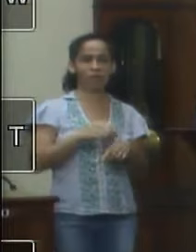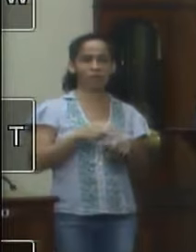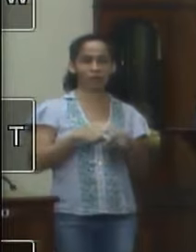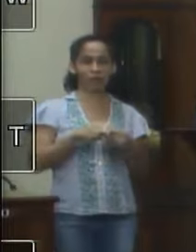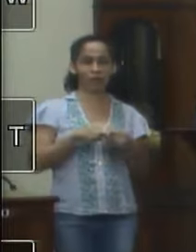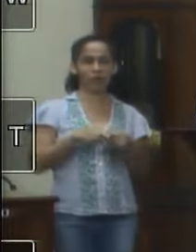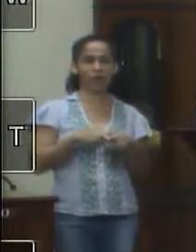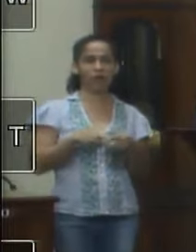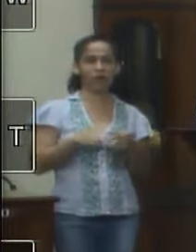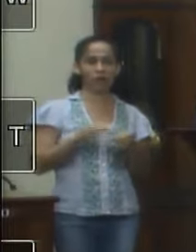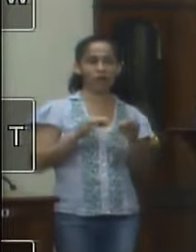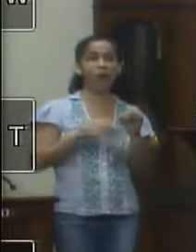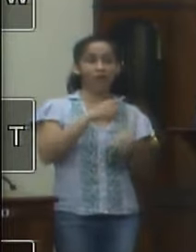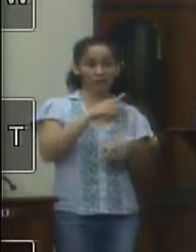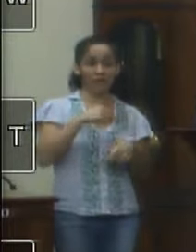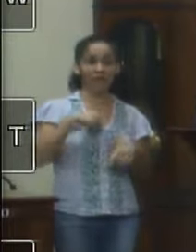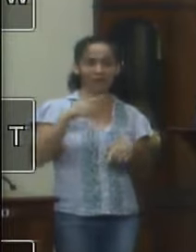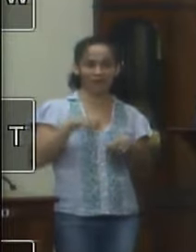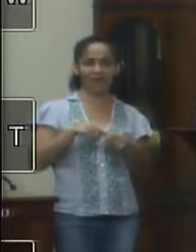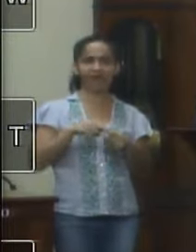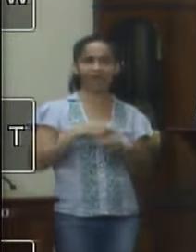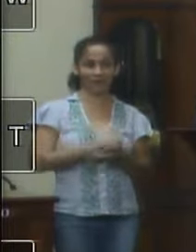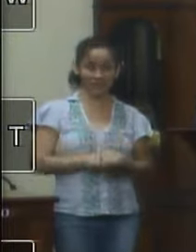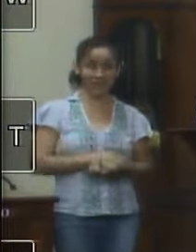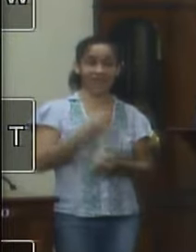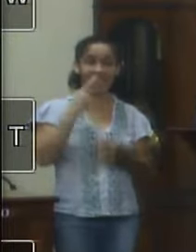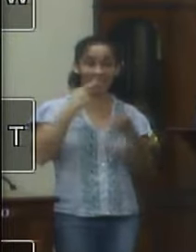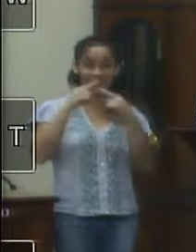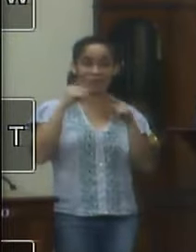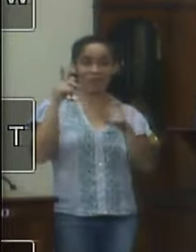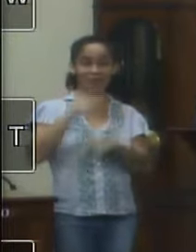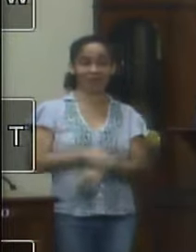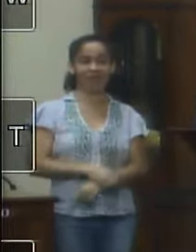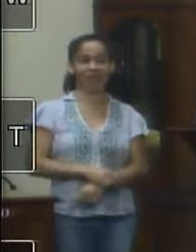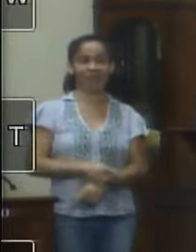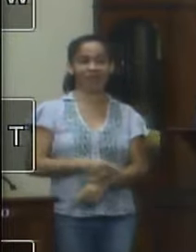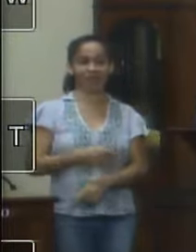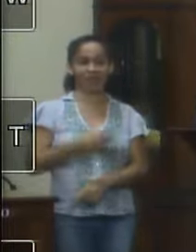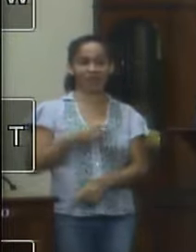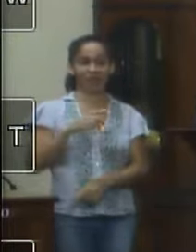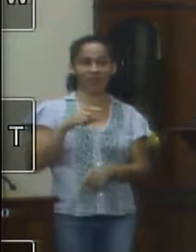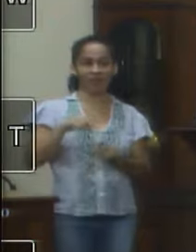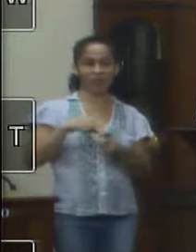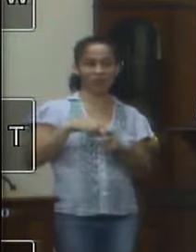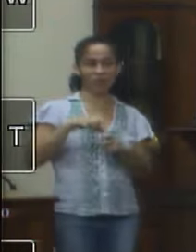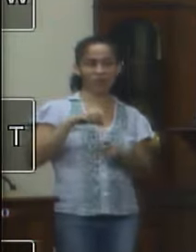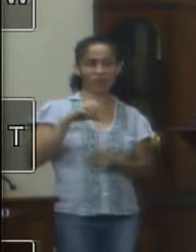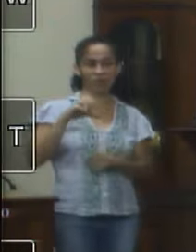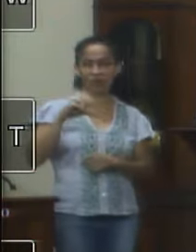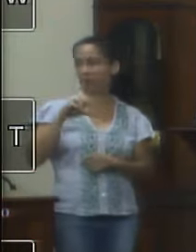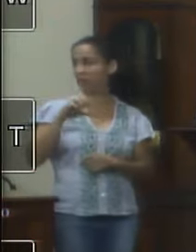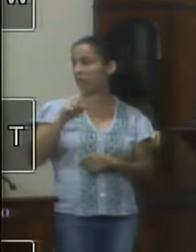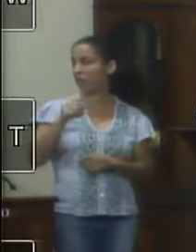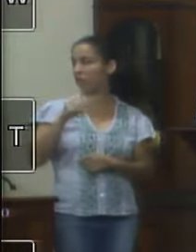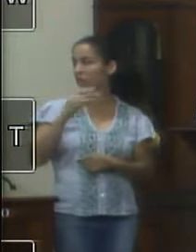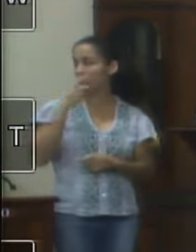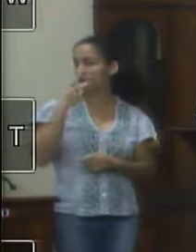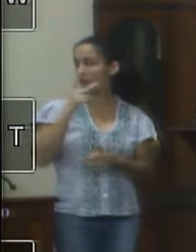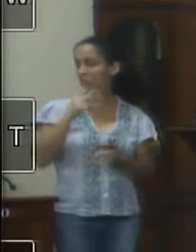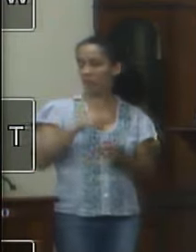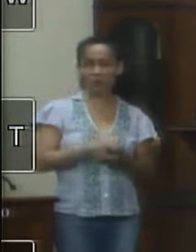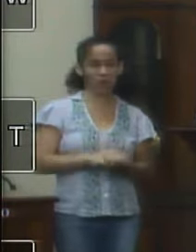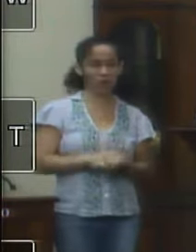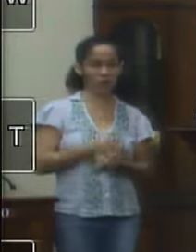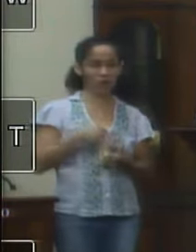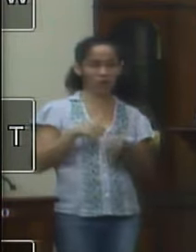disse ele é uma pessoa bem diferente do que essa pessoa que ele colocou lá dentro e quando ela veio aqui